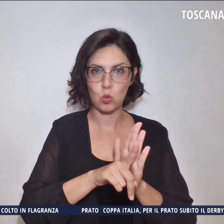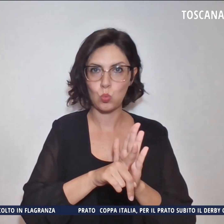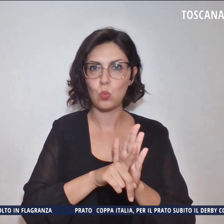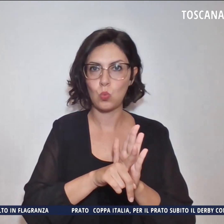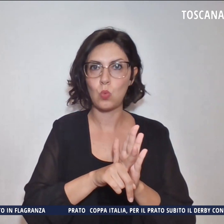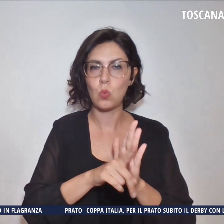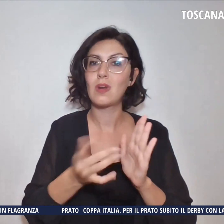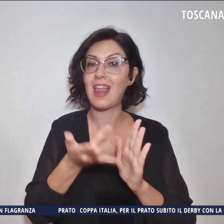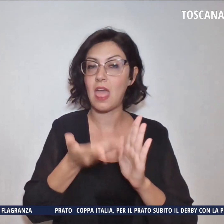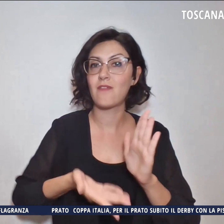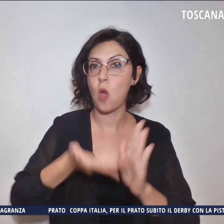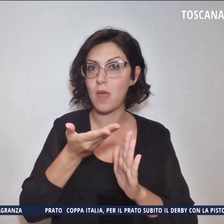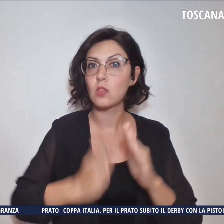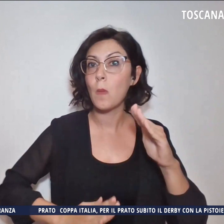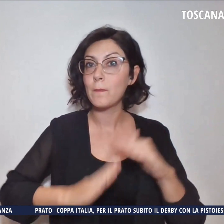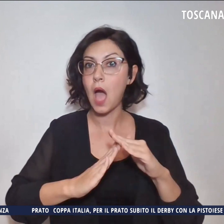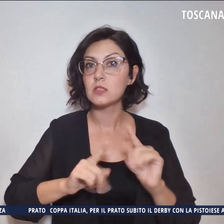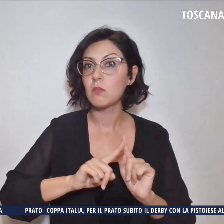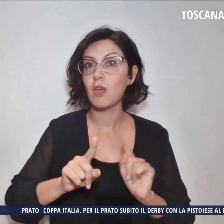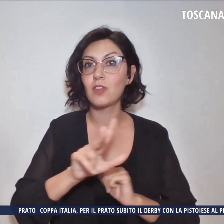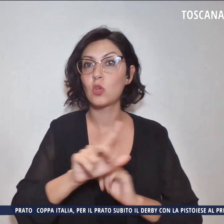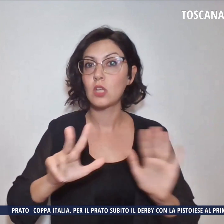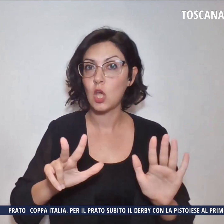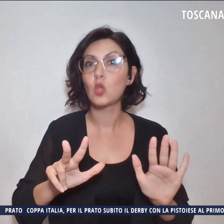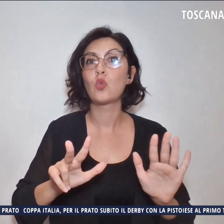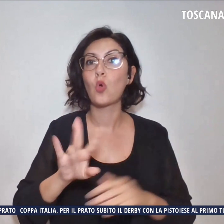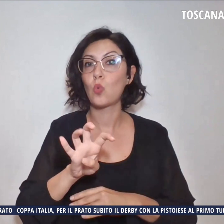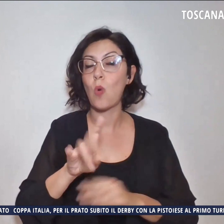con massime fino a 38 40 gradi